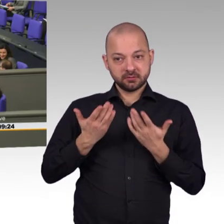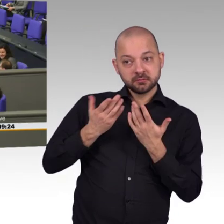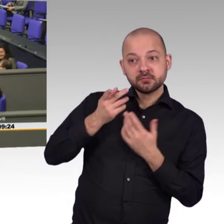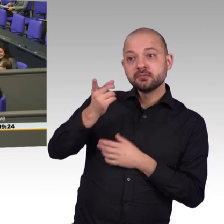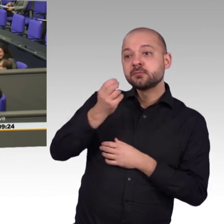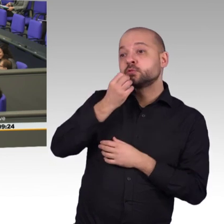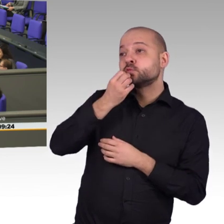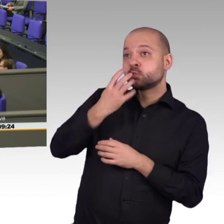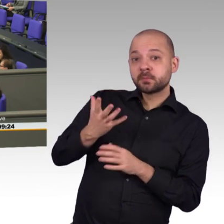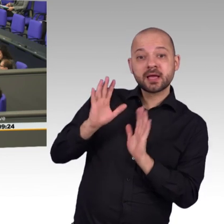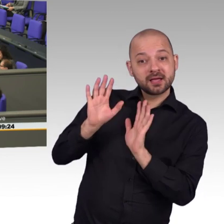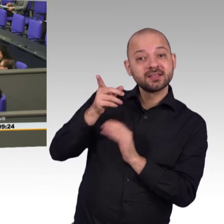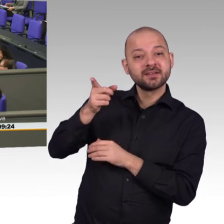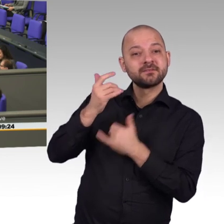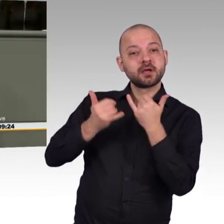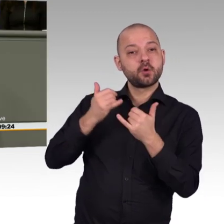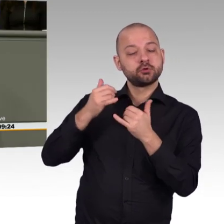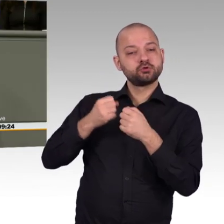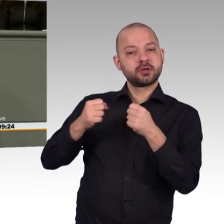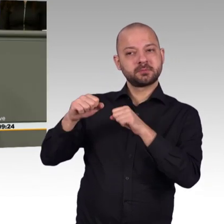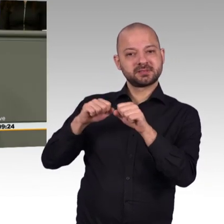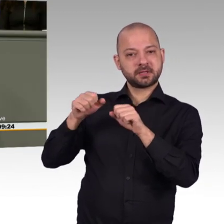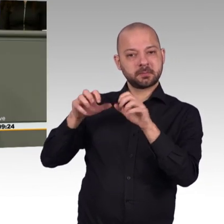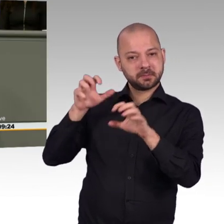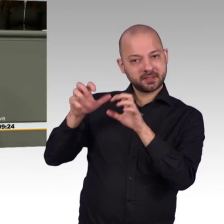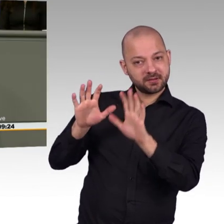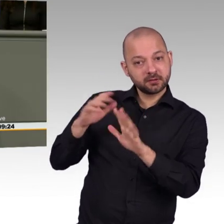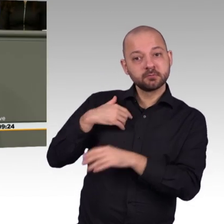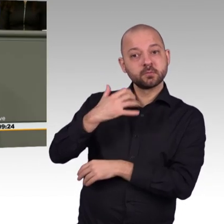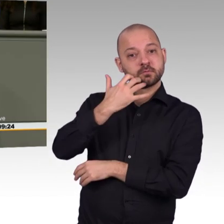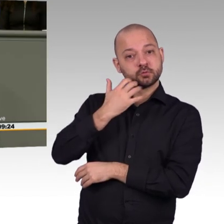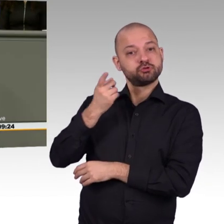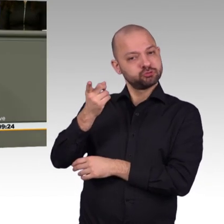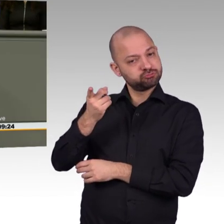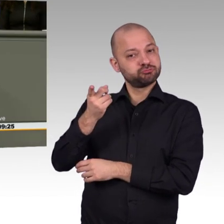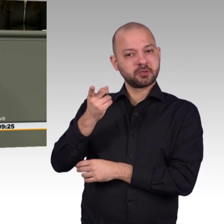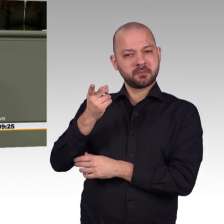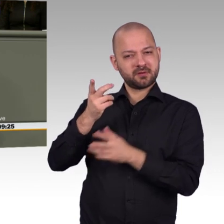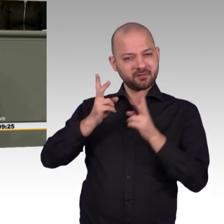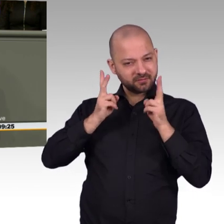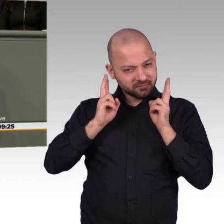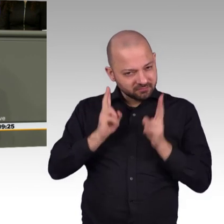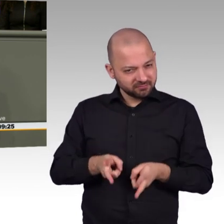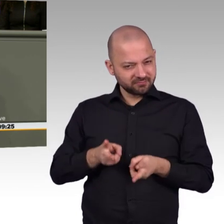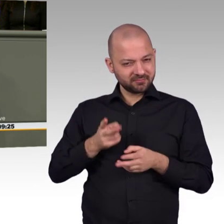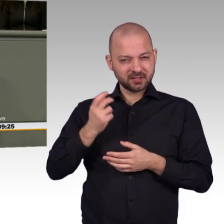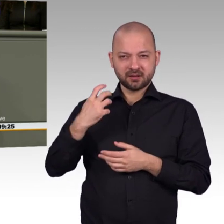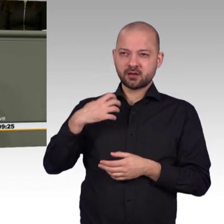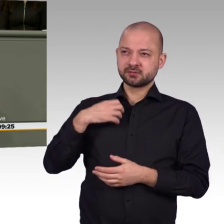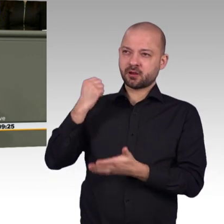Start-ups und 5G getrennt voneinander sehen, so werden wir mit innovationsoffenen Ländern nicht in den Dialog